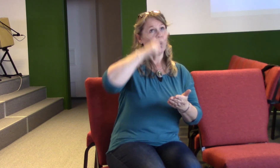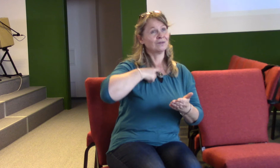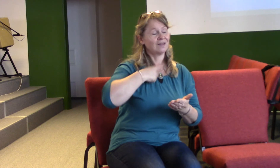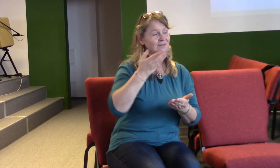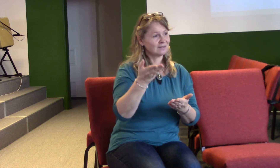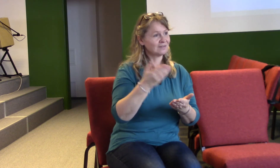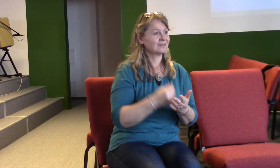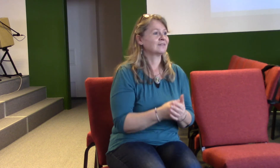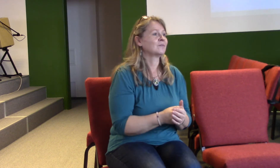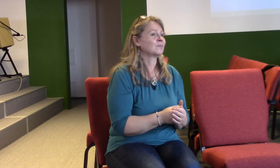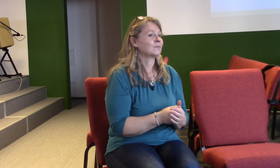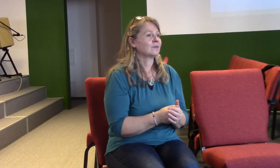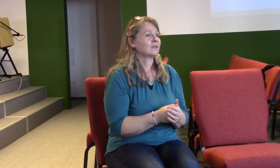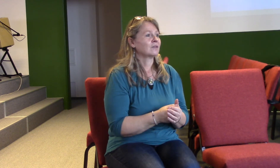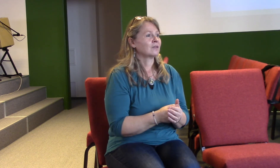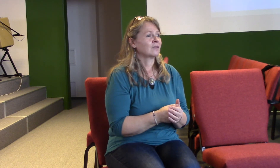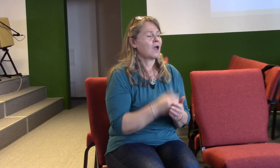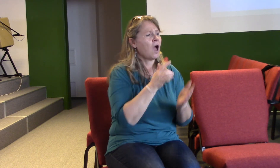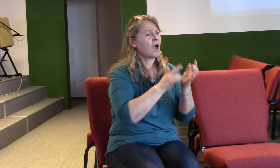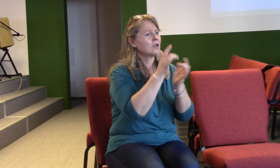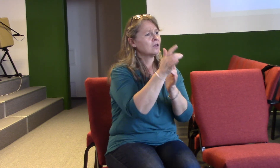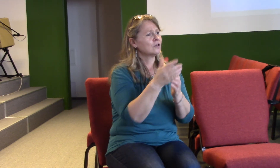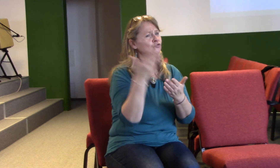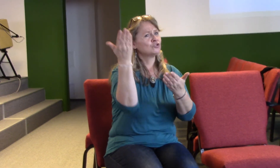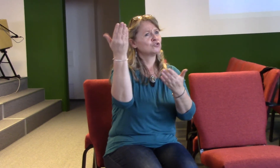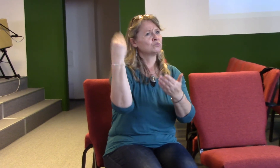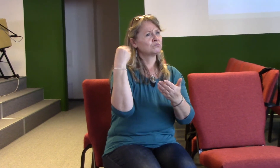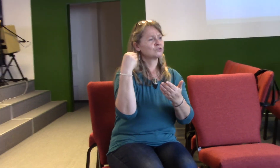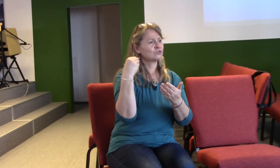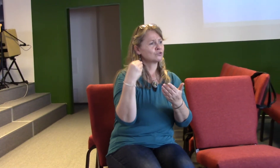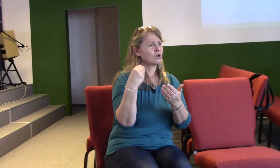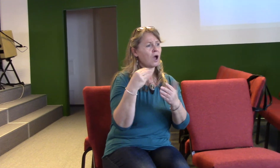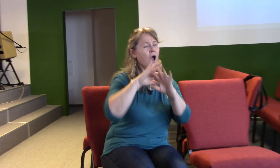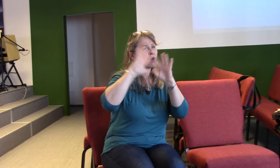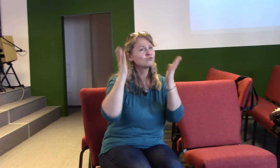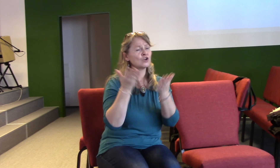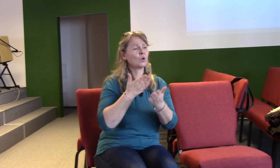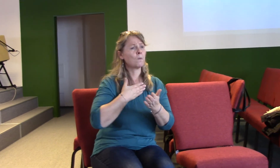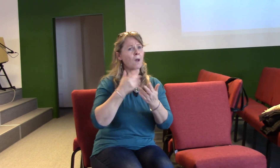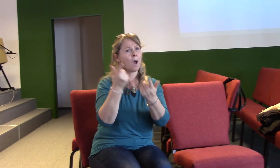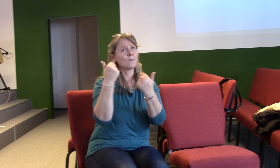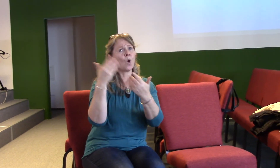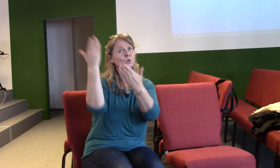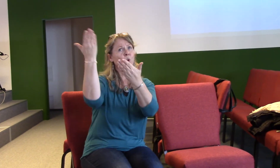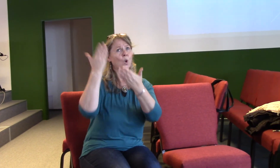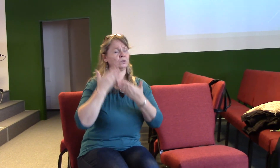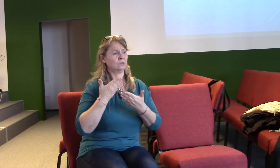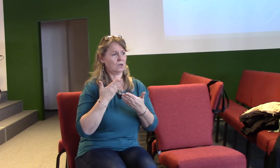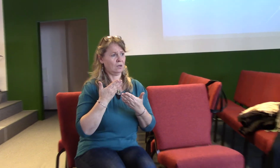Všechno mi předal můj Otec a nikdo nezná syna jen Otec, ani Otce nikdo nezná jen syn a ten, komu by ho